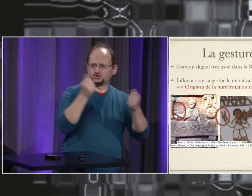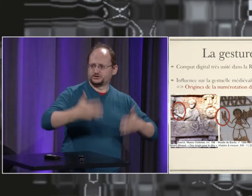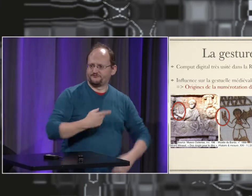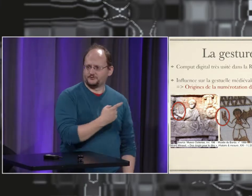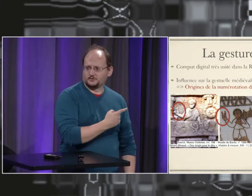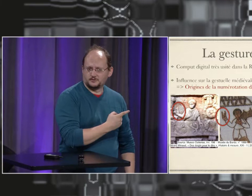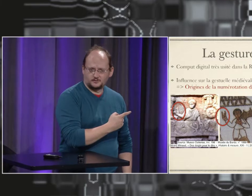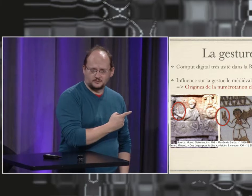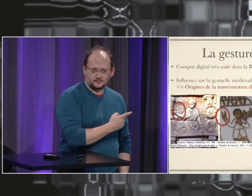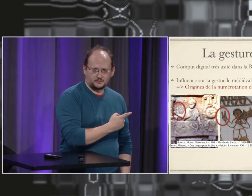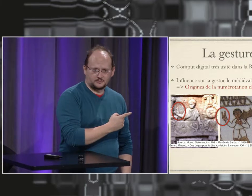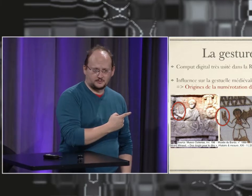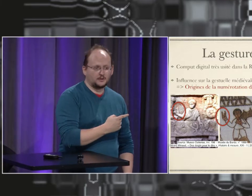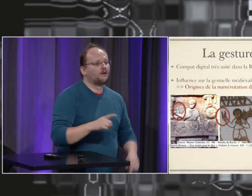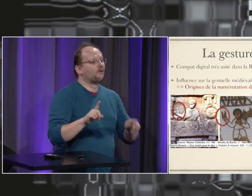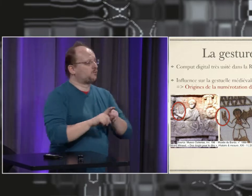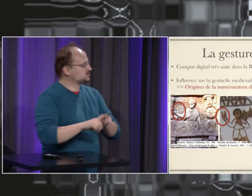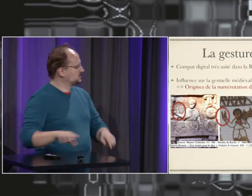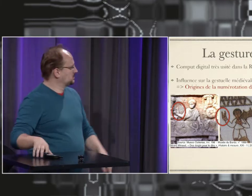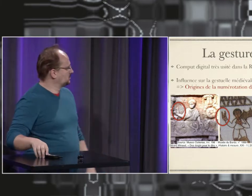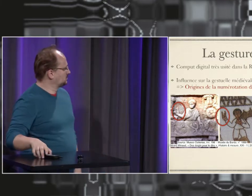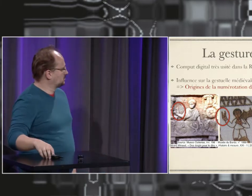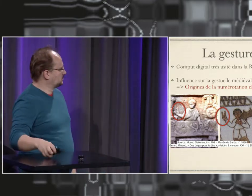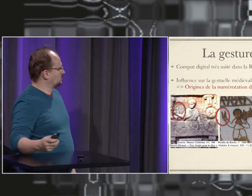de hard rock du tout de l'époque c'est quelqu'un qui faisait la numération